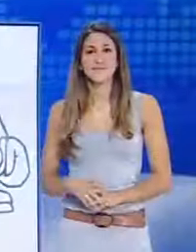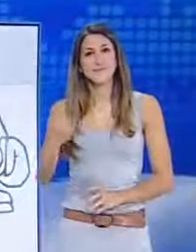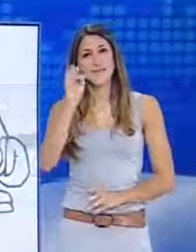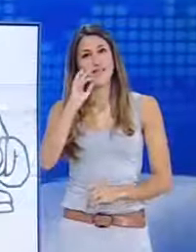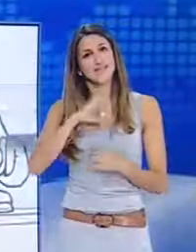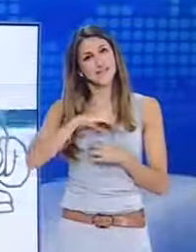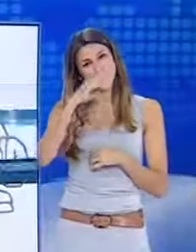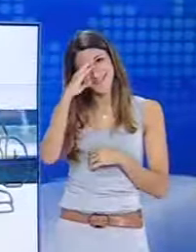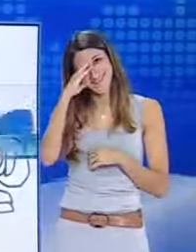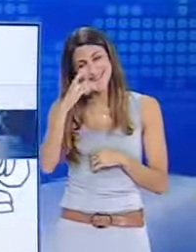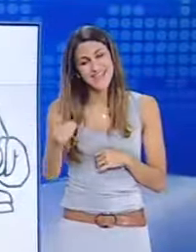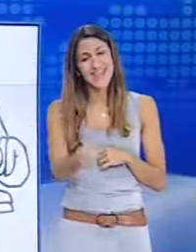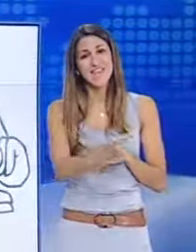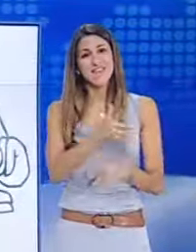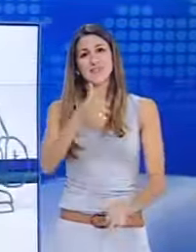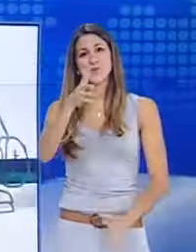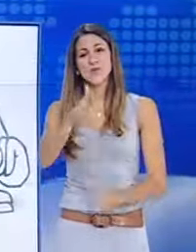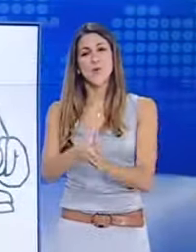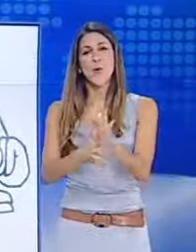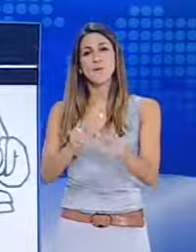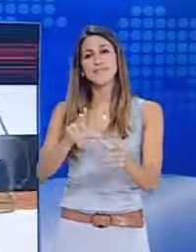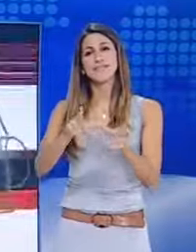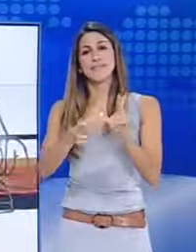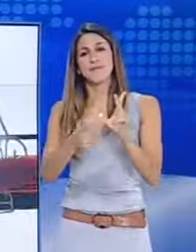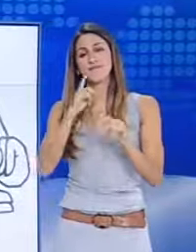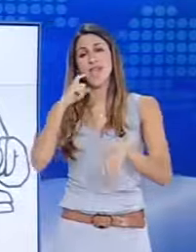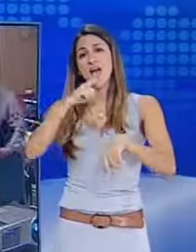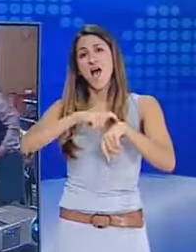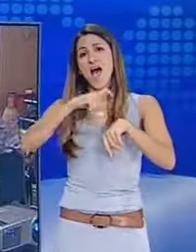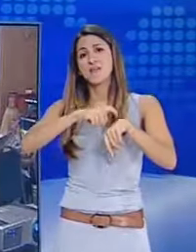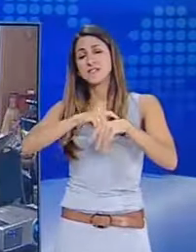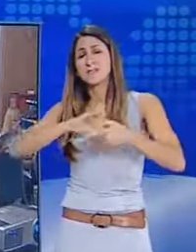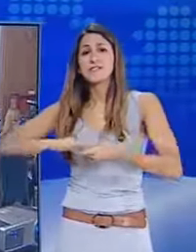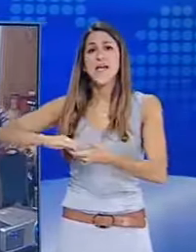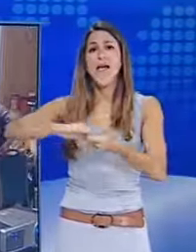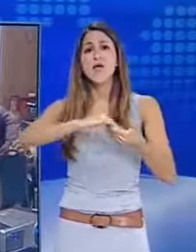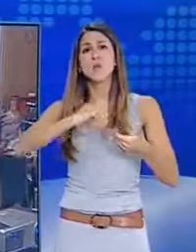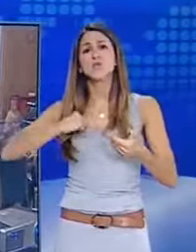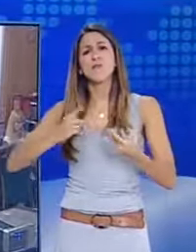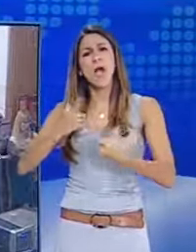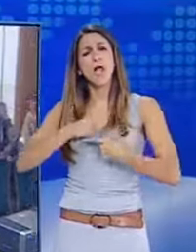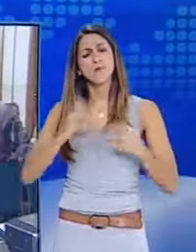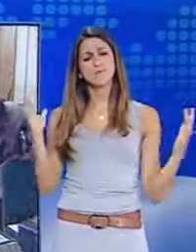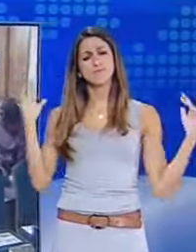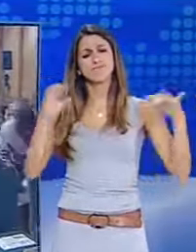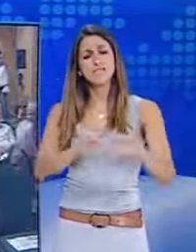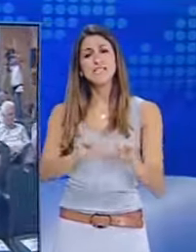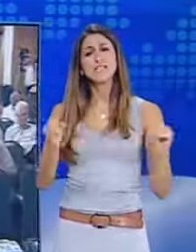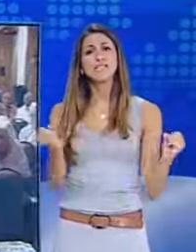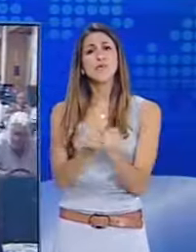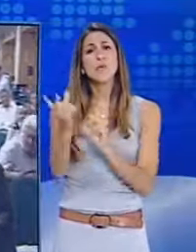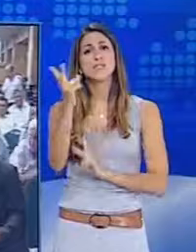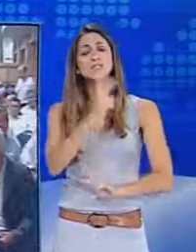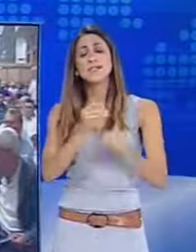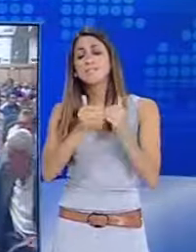Καλησπέρα σας κυρίες και κύριοι. Βλέπετε τα νέα του Sky στην ελληνική νοηματική γλώσσα. Σε βορτισμένο κλίμα συνευριάζει η Κεντρική Ένωση Δήμων